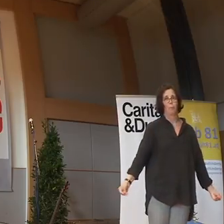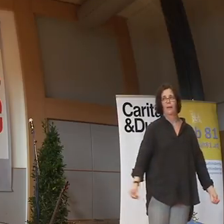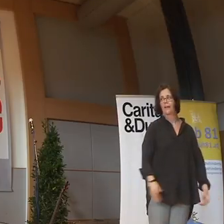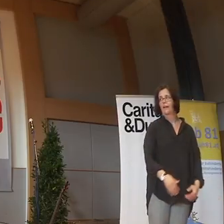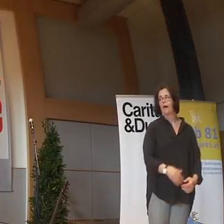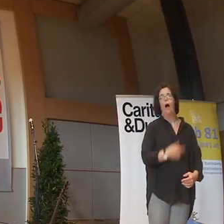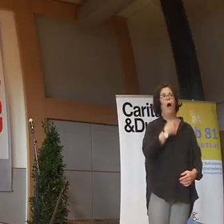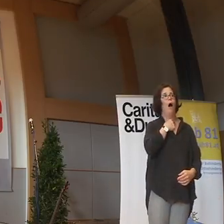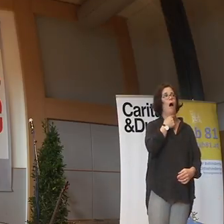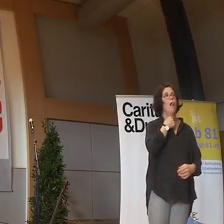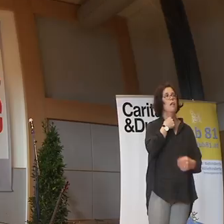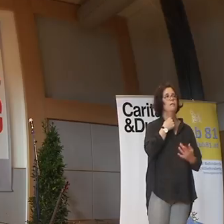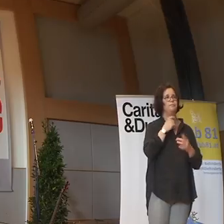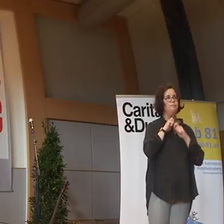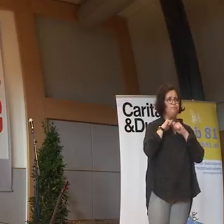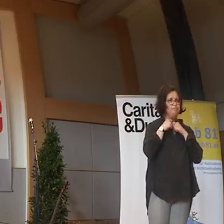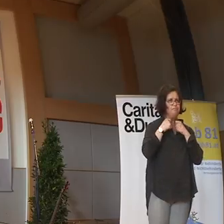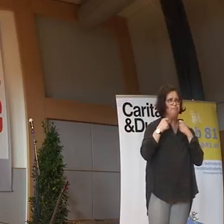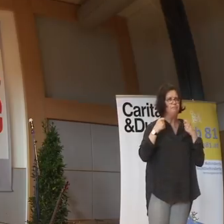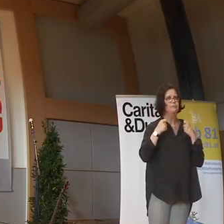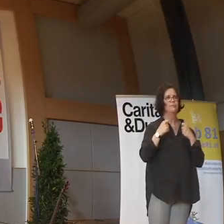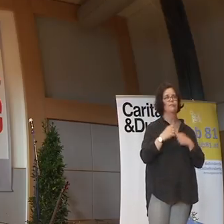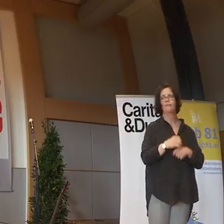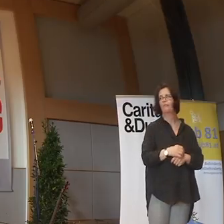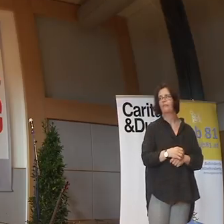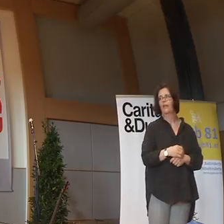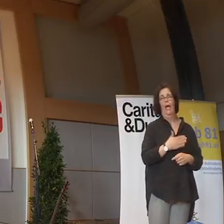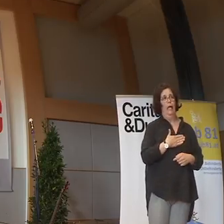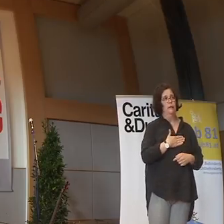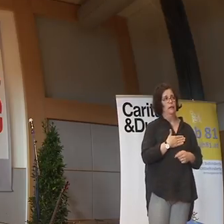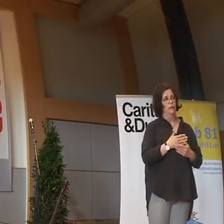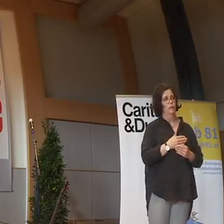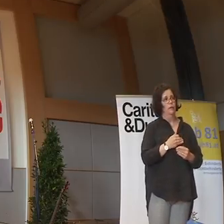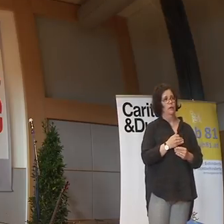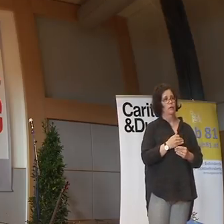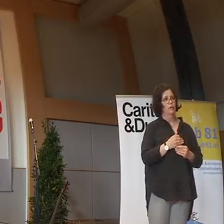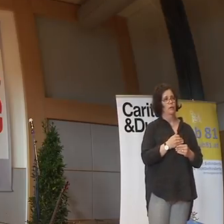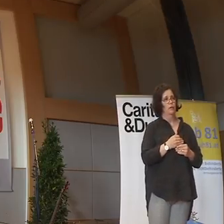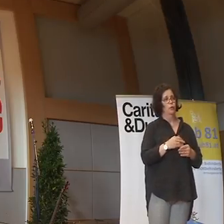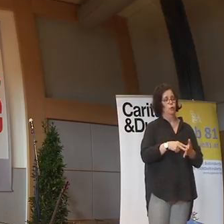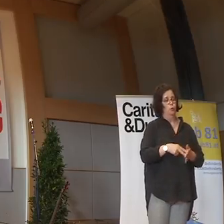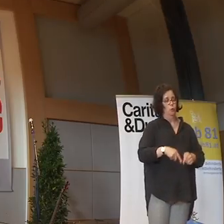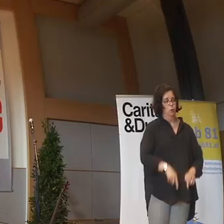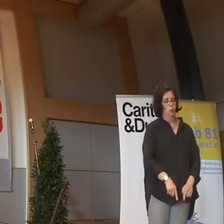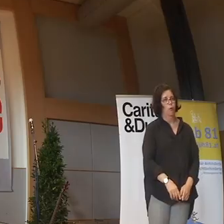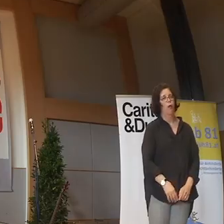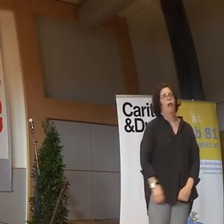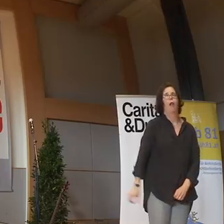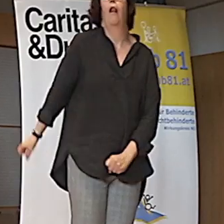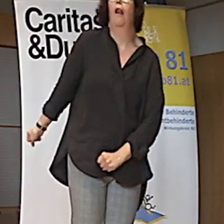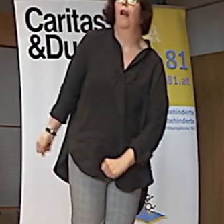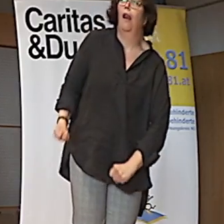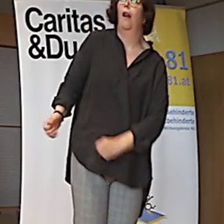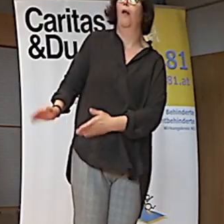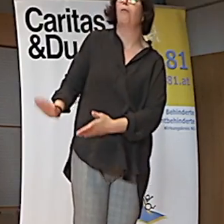Der Hals schnürt sich zusammen und das Herz ist unter der Schuhsohle und schleift hinten nach.